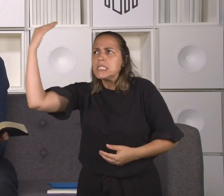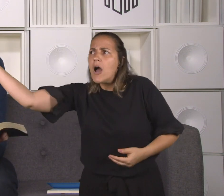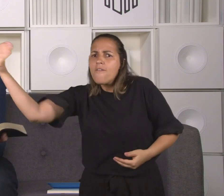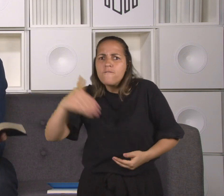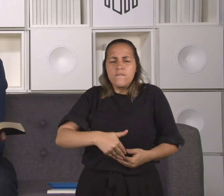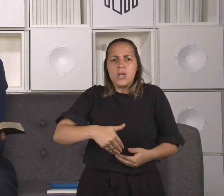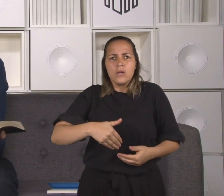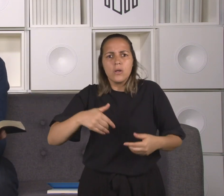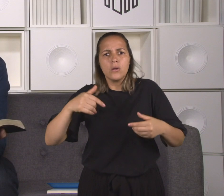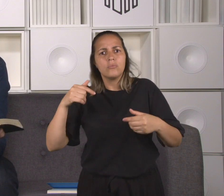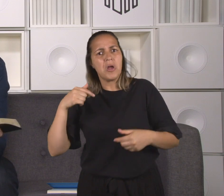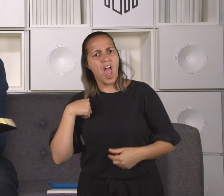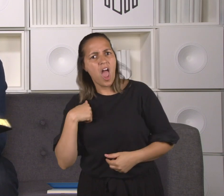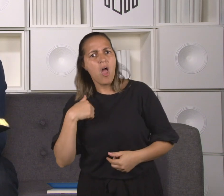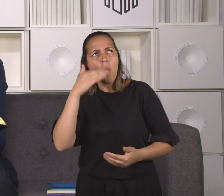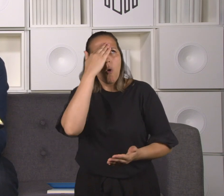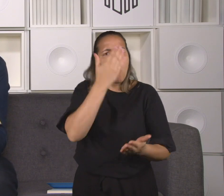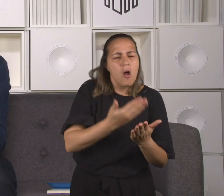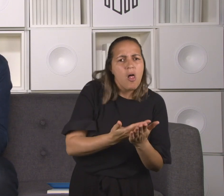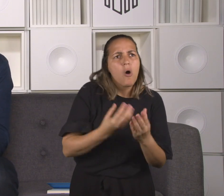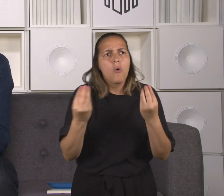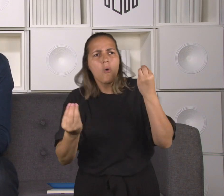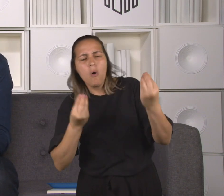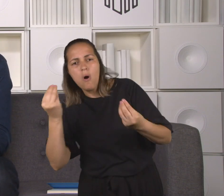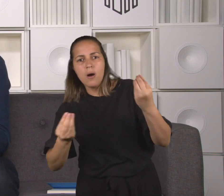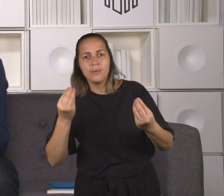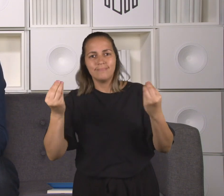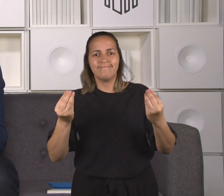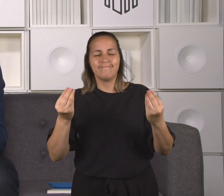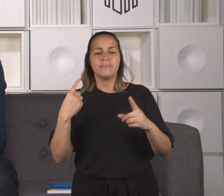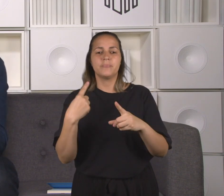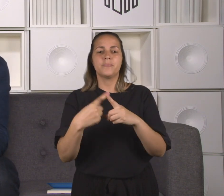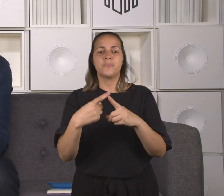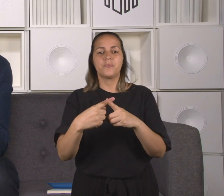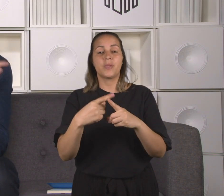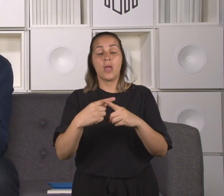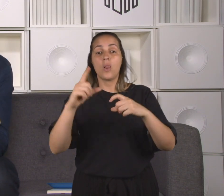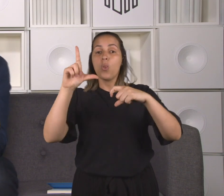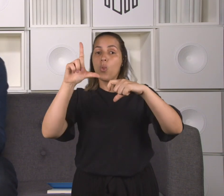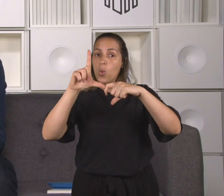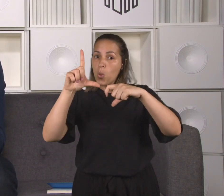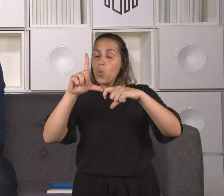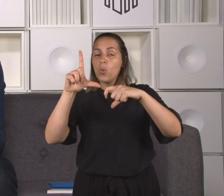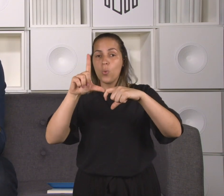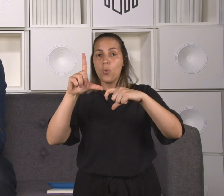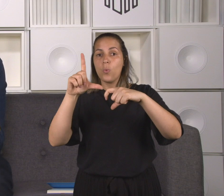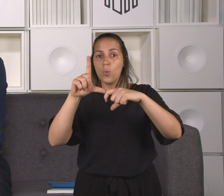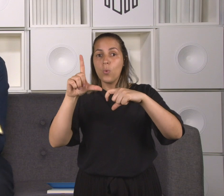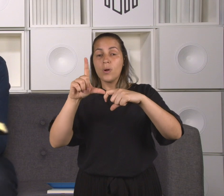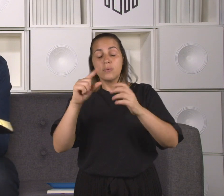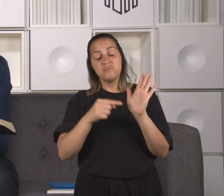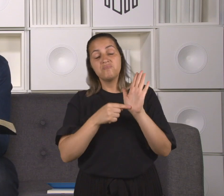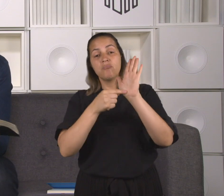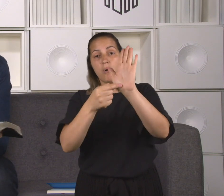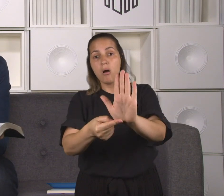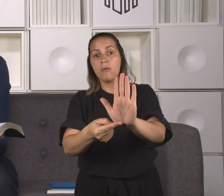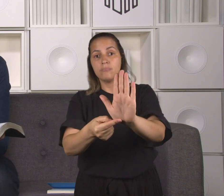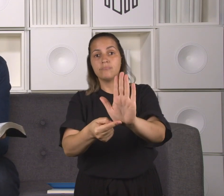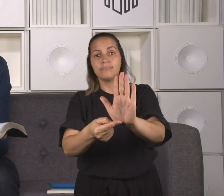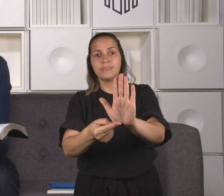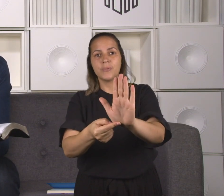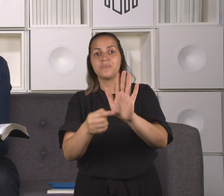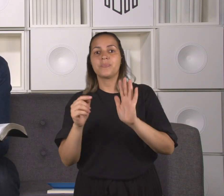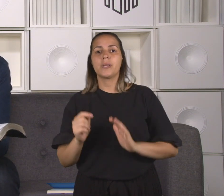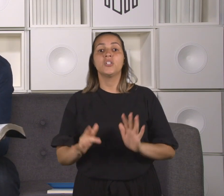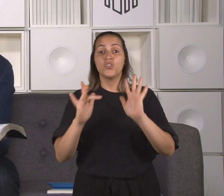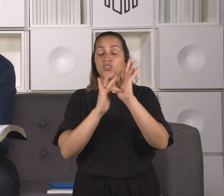texto de Lucas, capítulo 5, que nós lemos até o versículo 16, nós lemos de 12 a 16. E Jesus diz assim para o leproso,